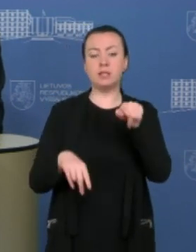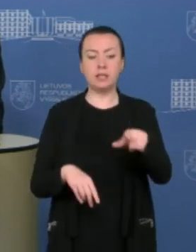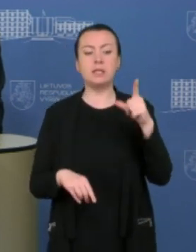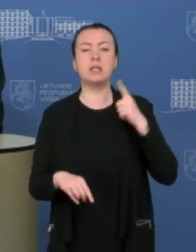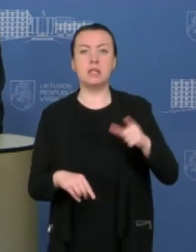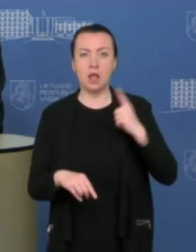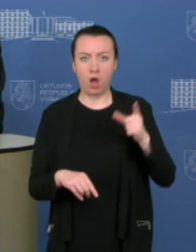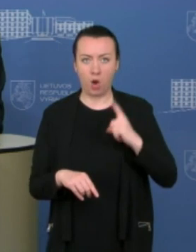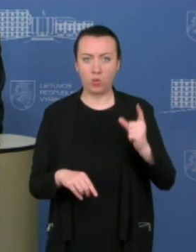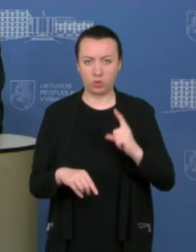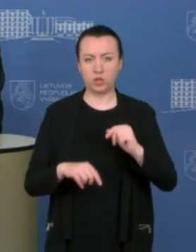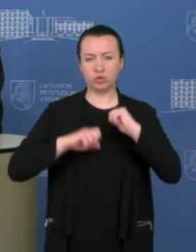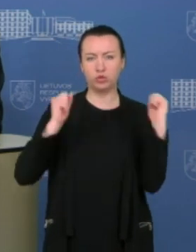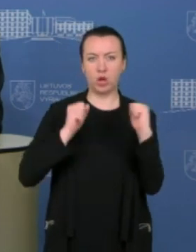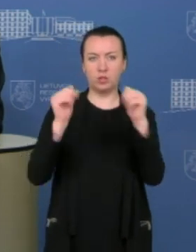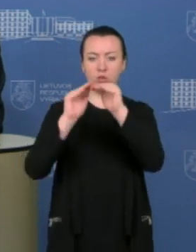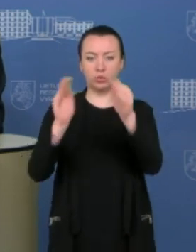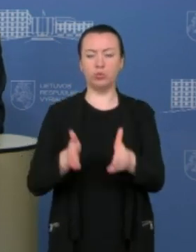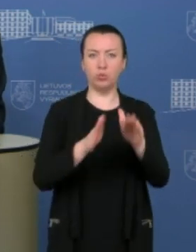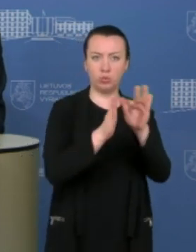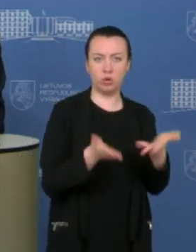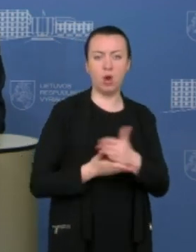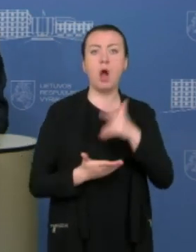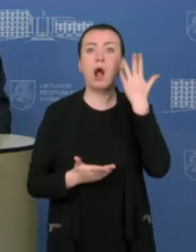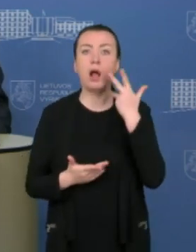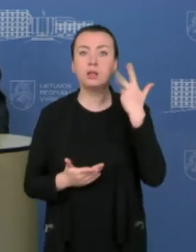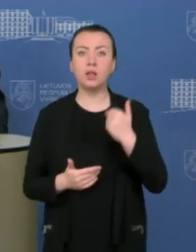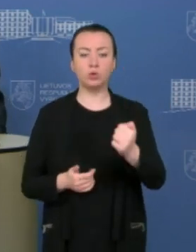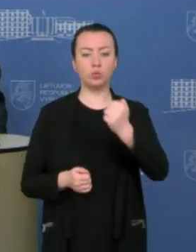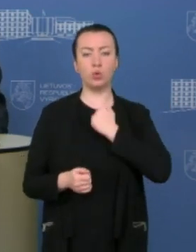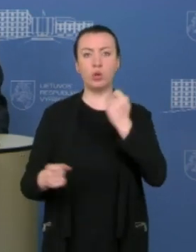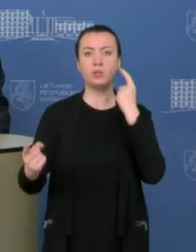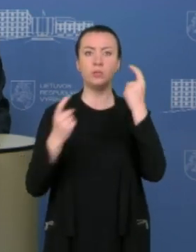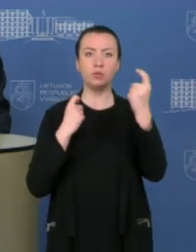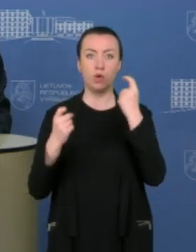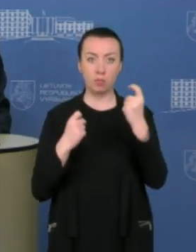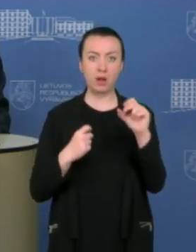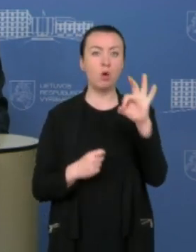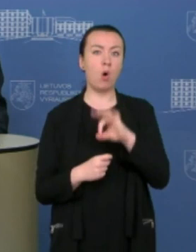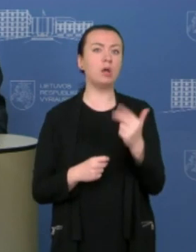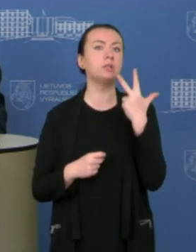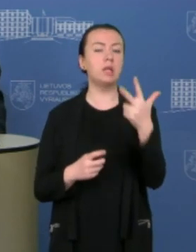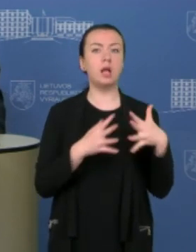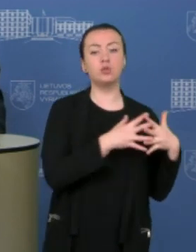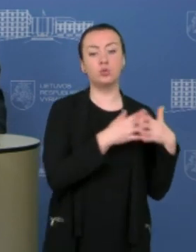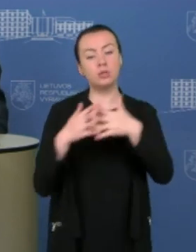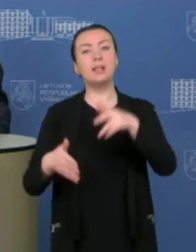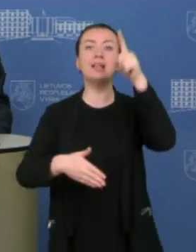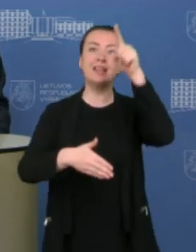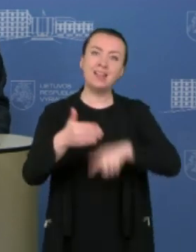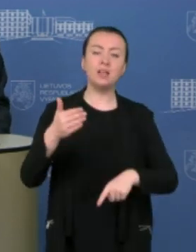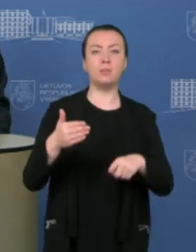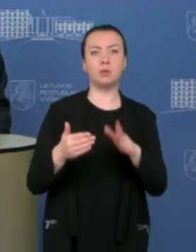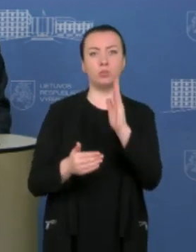savo kelionės įgydymo įstaigas, kai tik tai mus pasieks jau trečioji siunta, kurios tikimės po